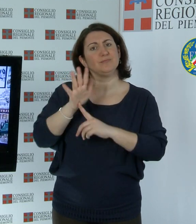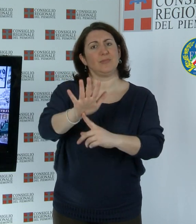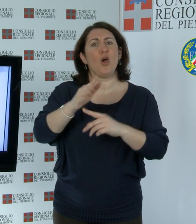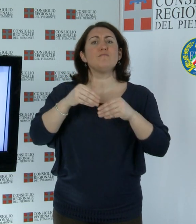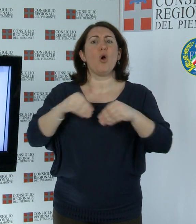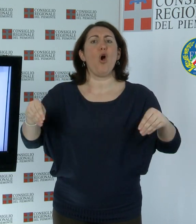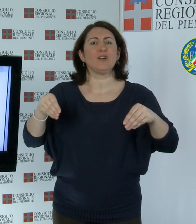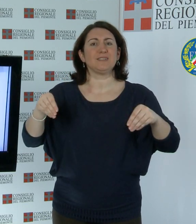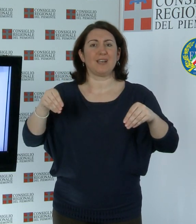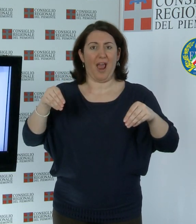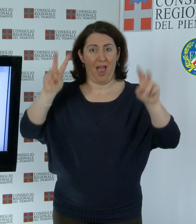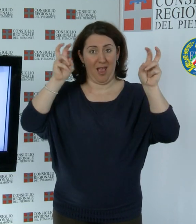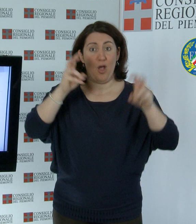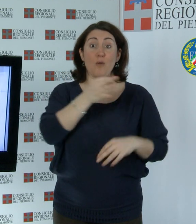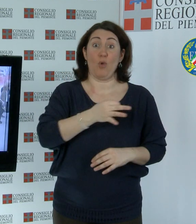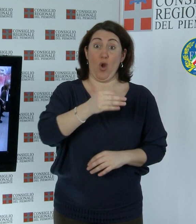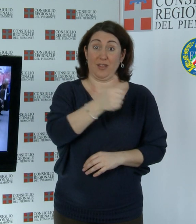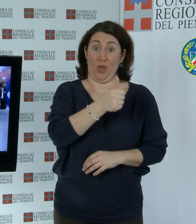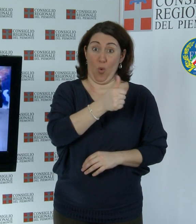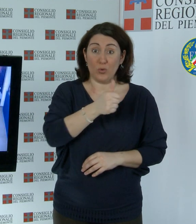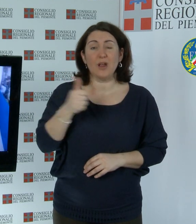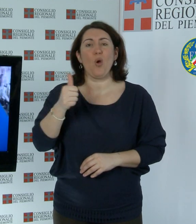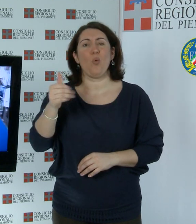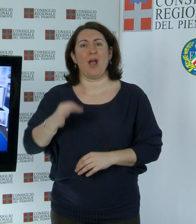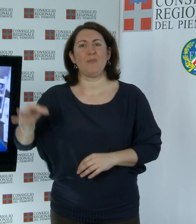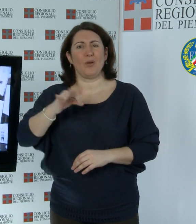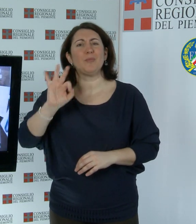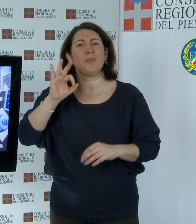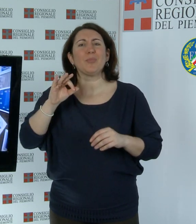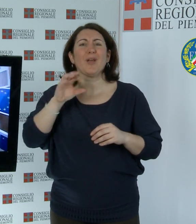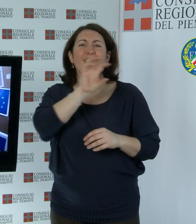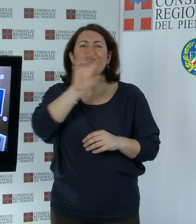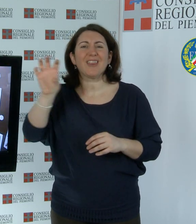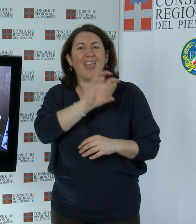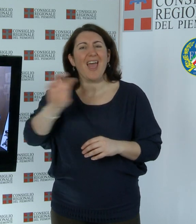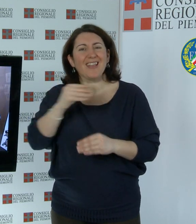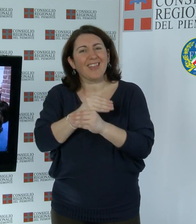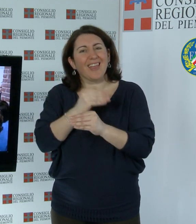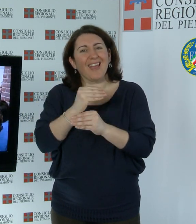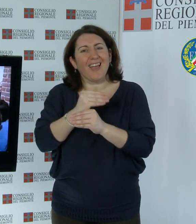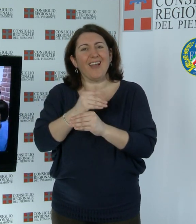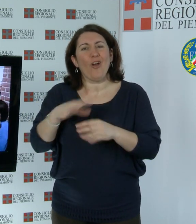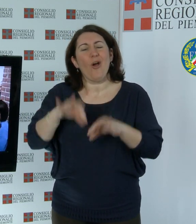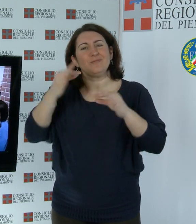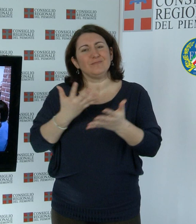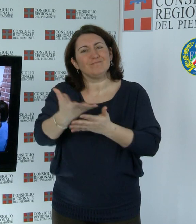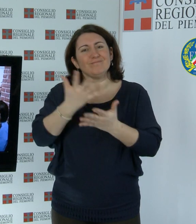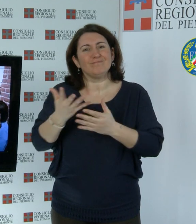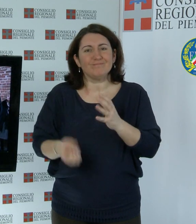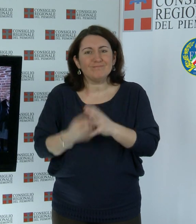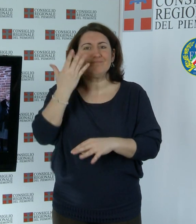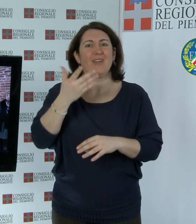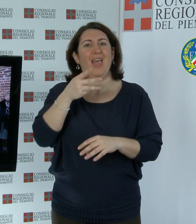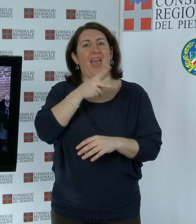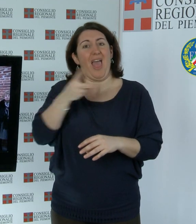moneta. Più di 200 vignette satire che a colori raccontano la nascita dell'euro e di suoi primi passi in Europa. All'inaugurazione è intervenuto il